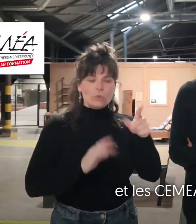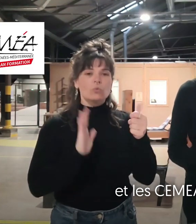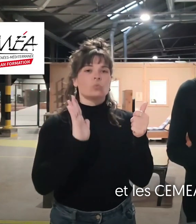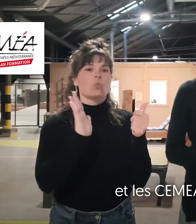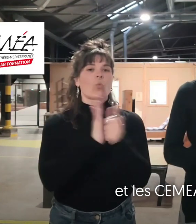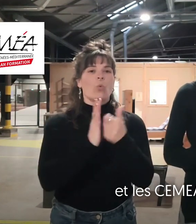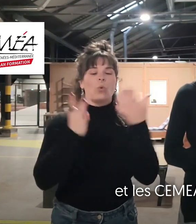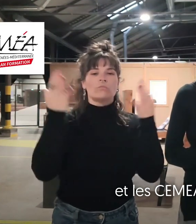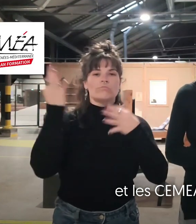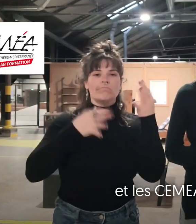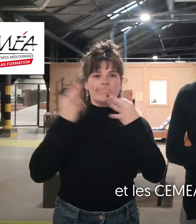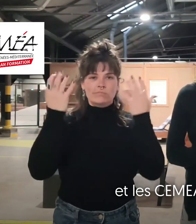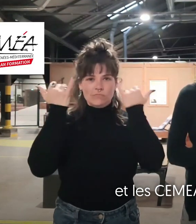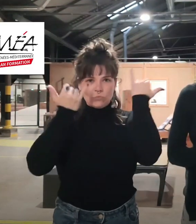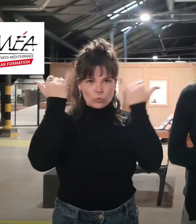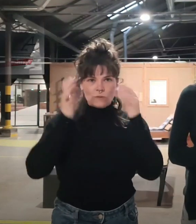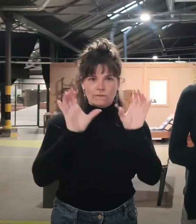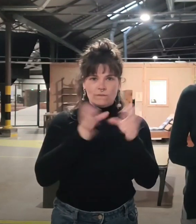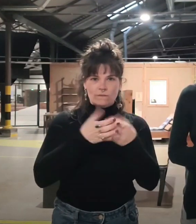et les CMA.